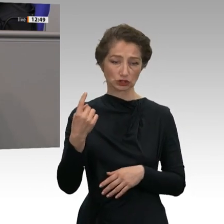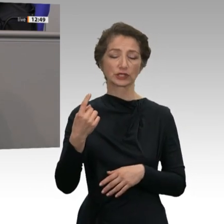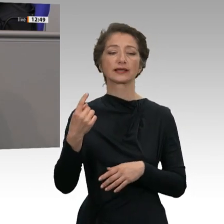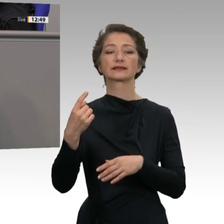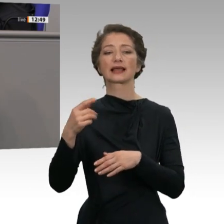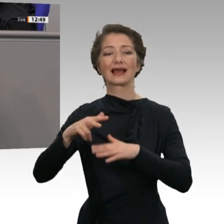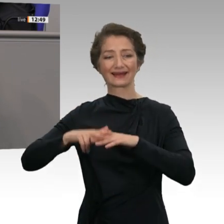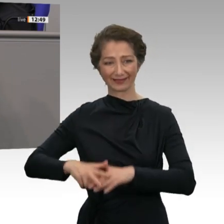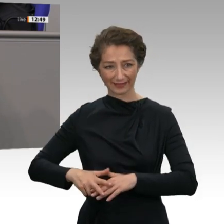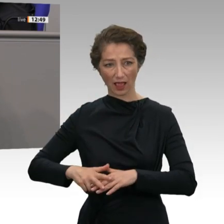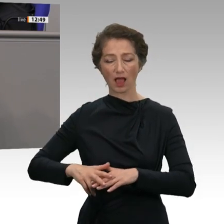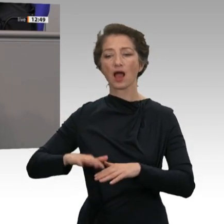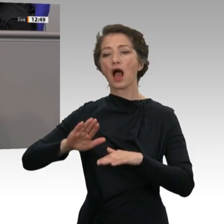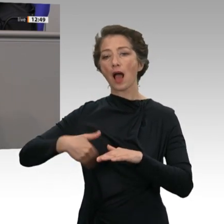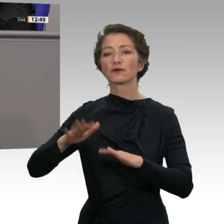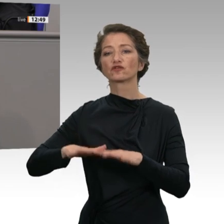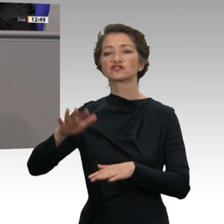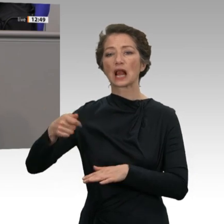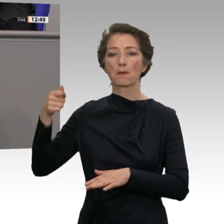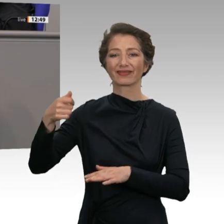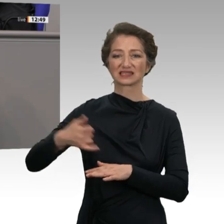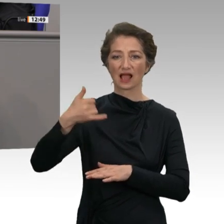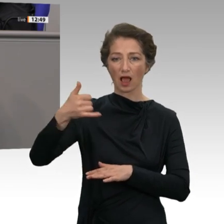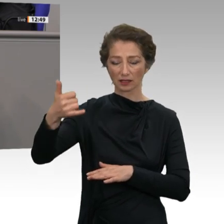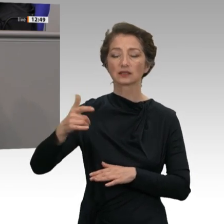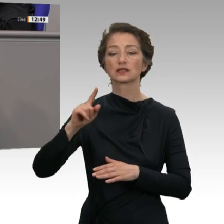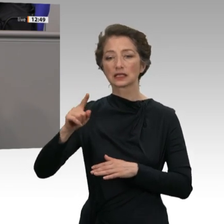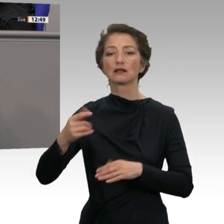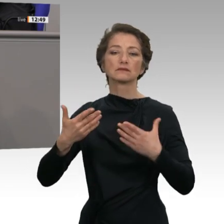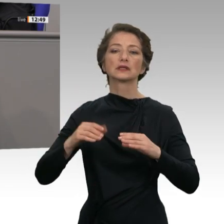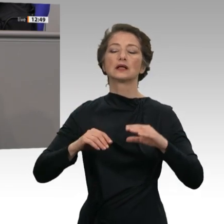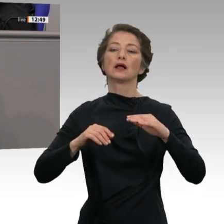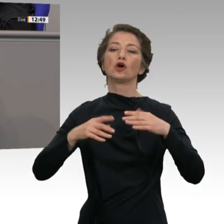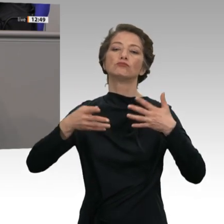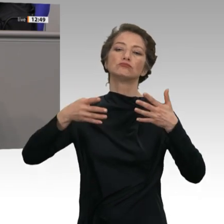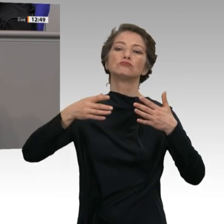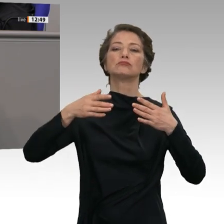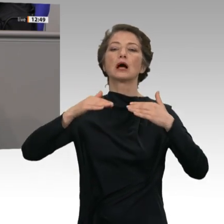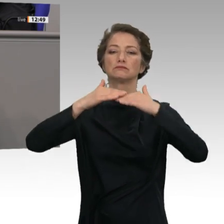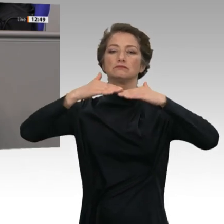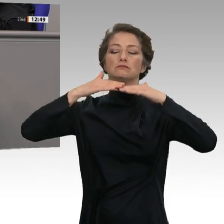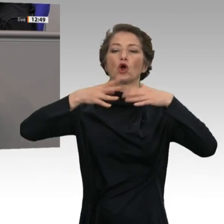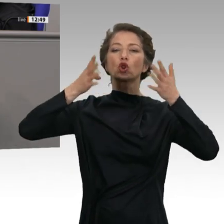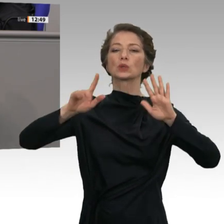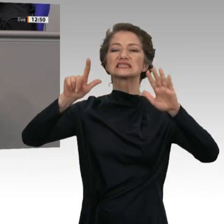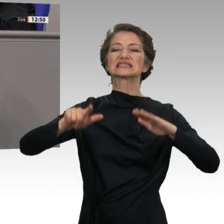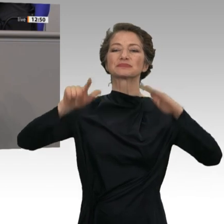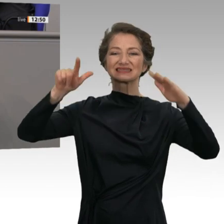erhalten dort die Ausgleichszulage, bis sie monatlich auf eine Rente von 917 Euro kommen. Diese Ausgleichszulage